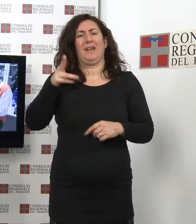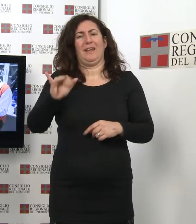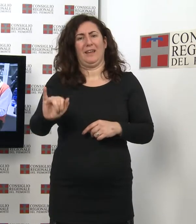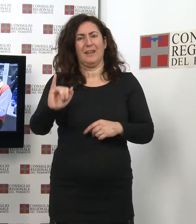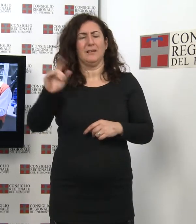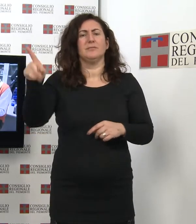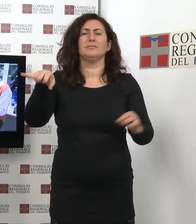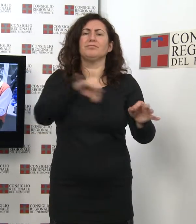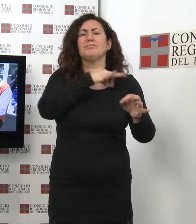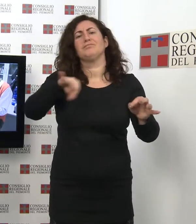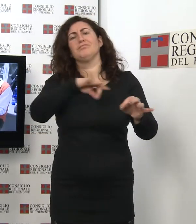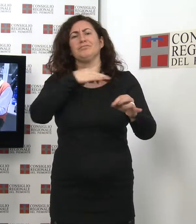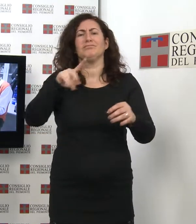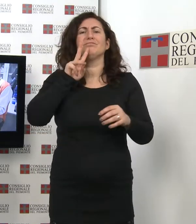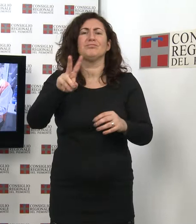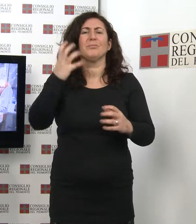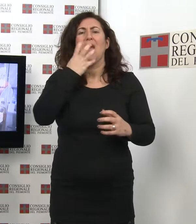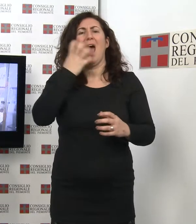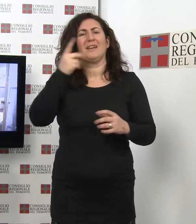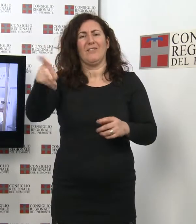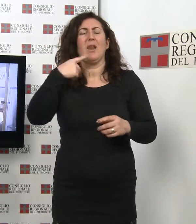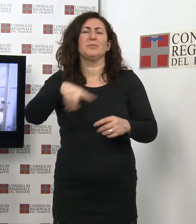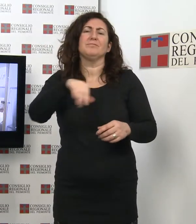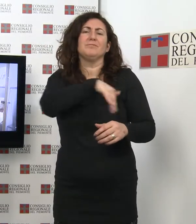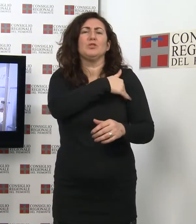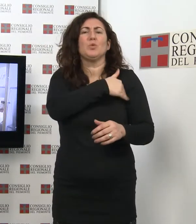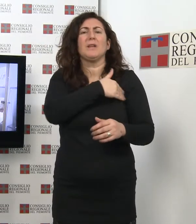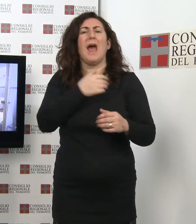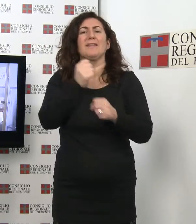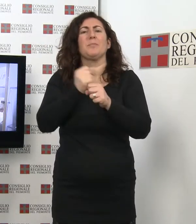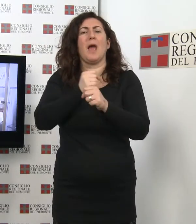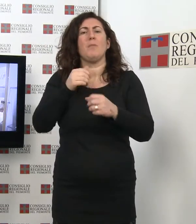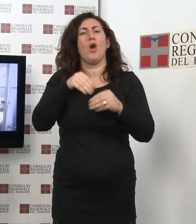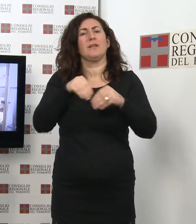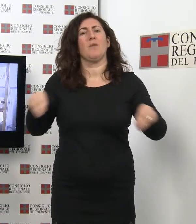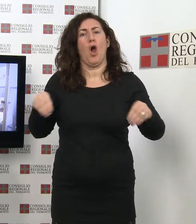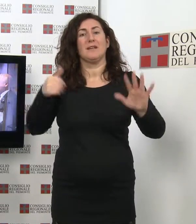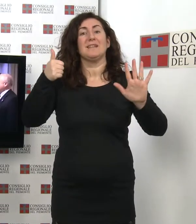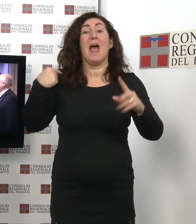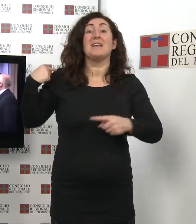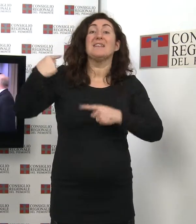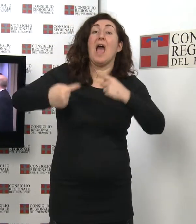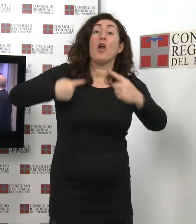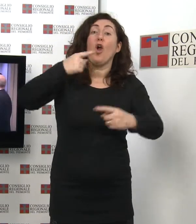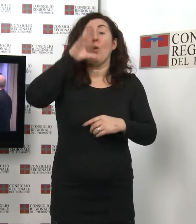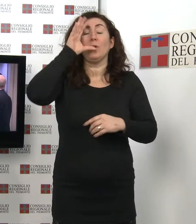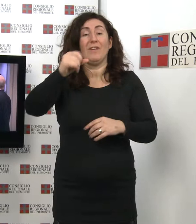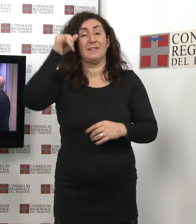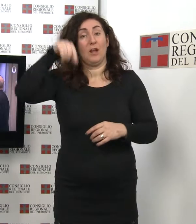appuntamenti collegati alla mostra Studenti del Piemonte, sei secoli di Università a Torino, visibile fino al 26 febbraio.